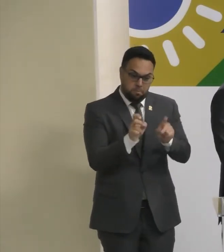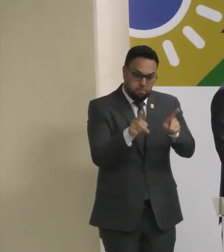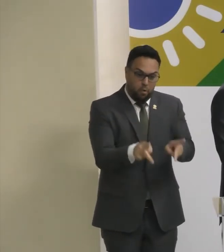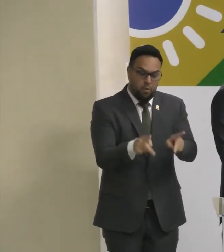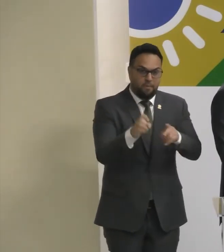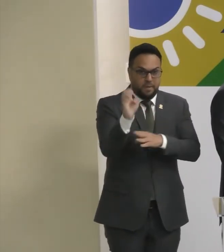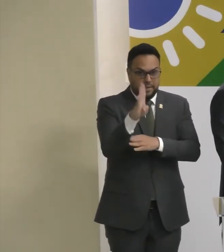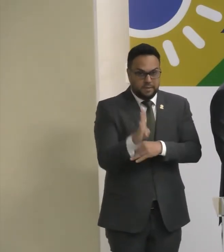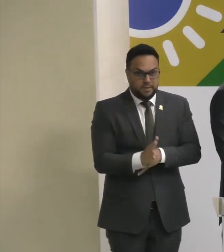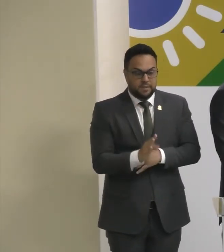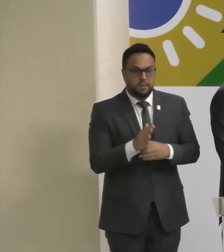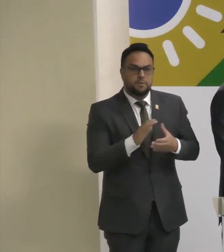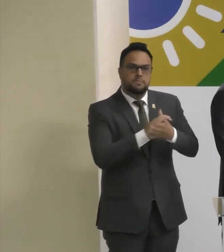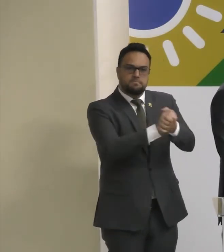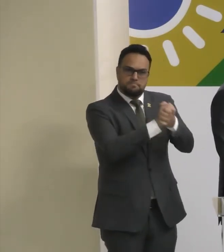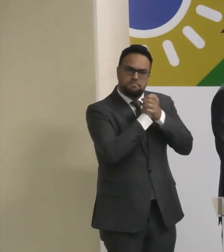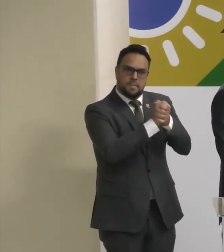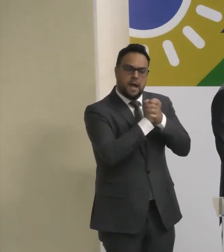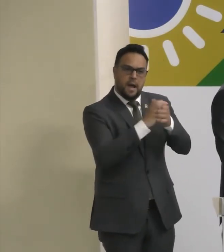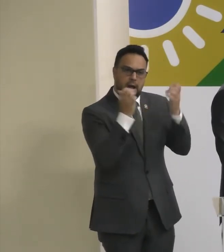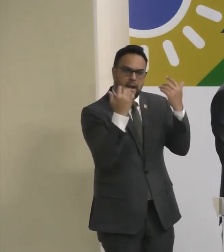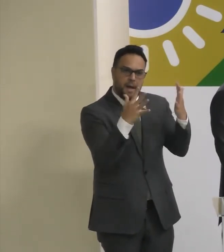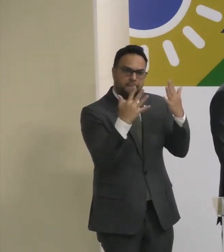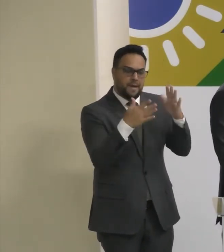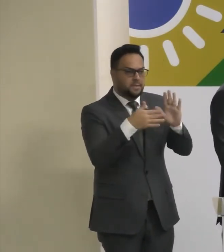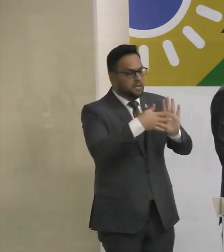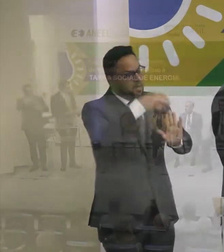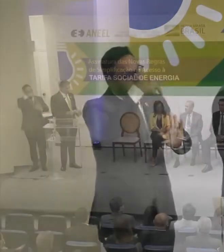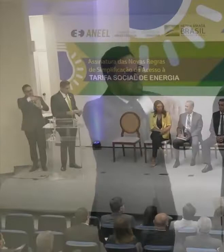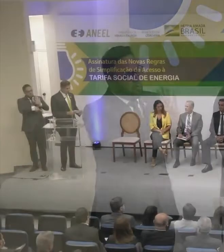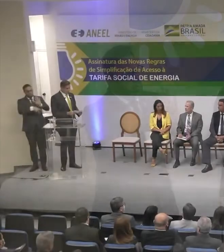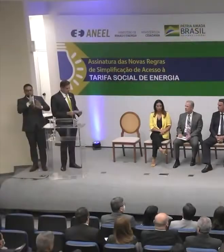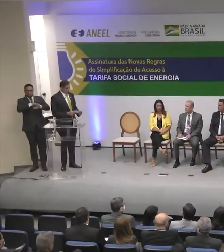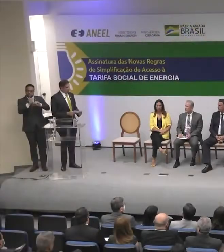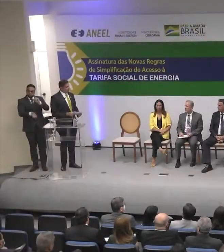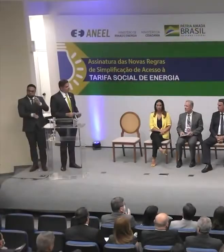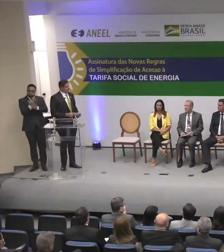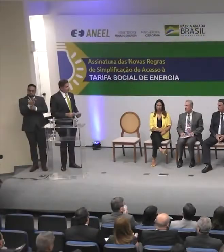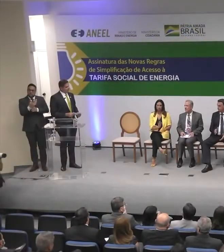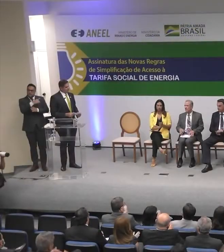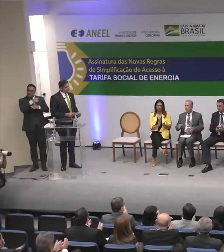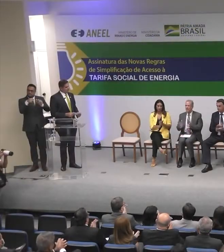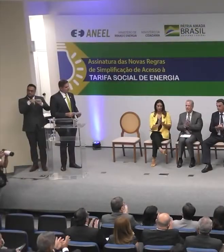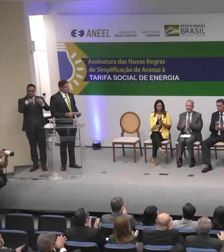autor Do projeto Deputado André Ferreira Parabéns Pela autoria Do projeto